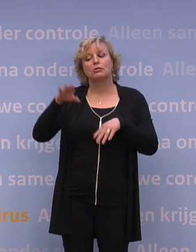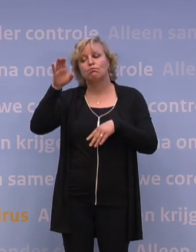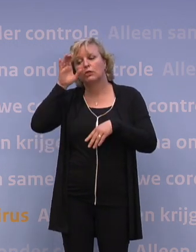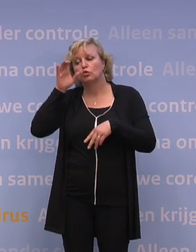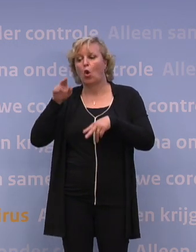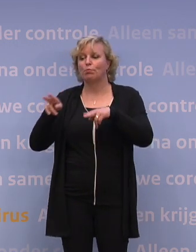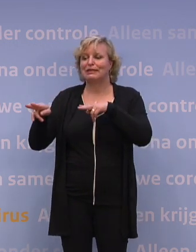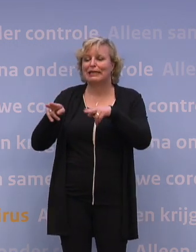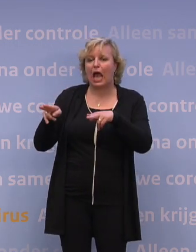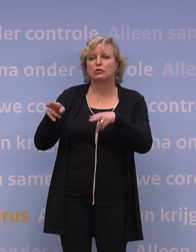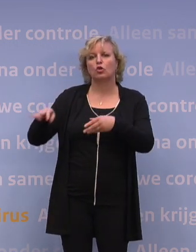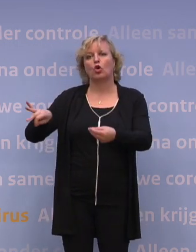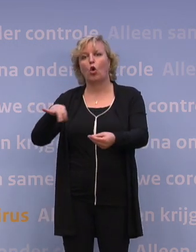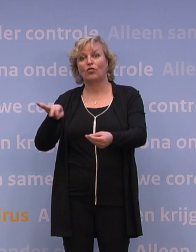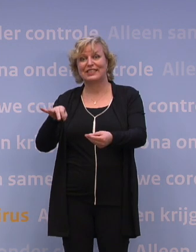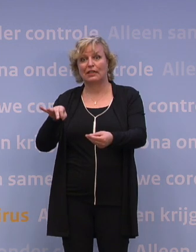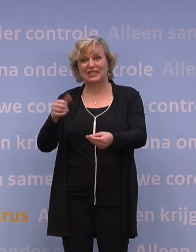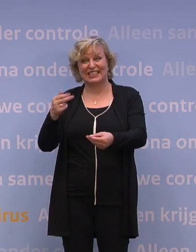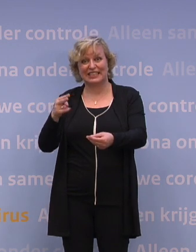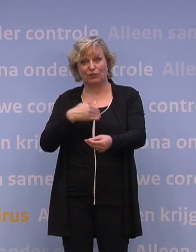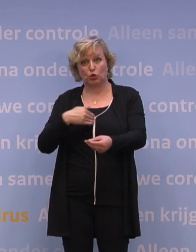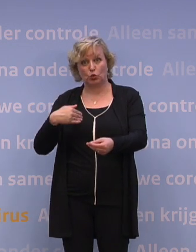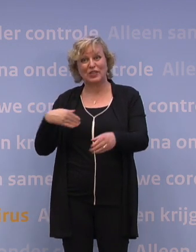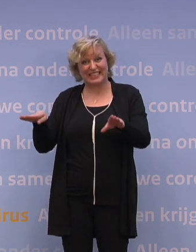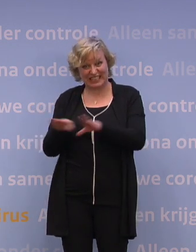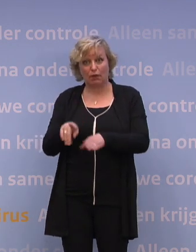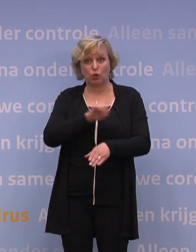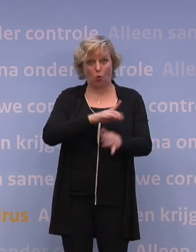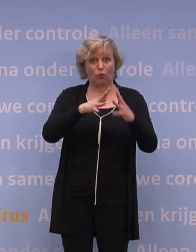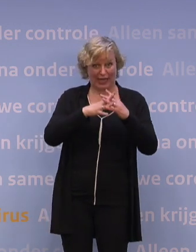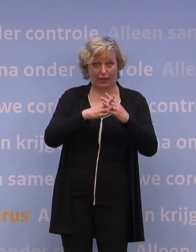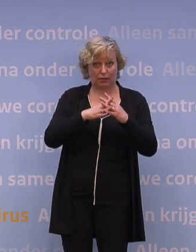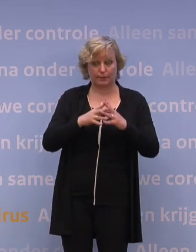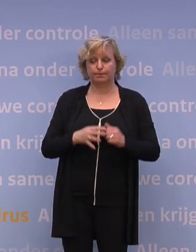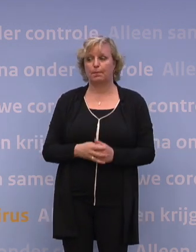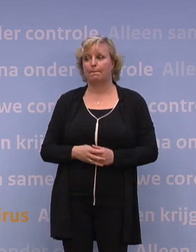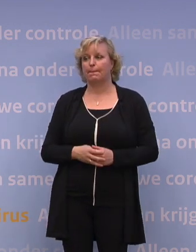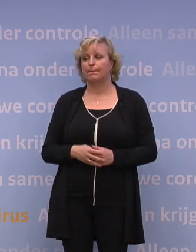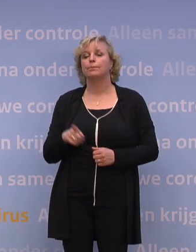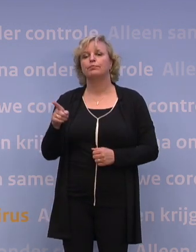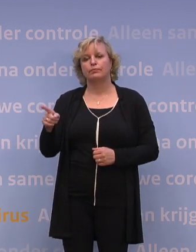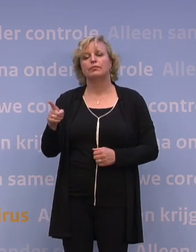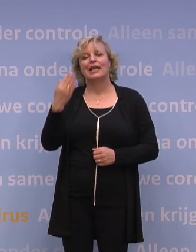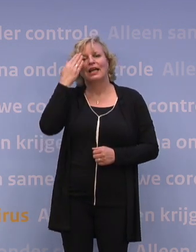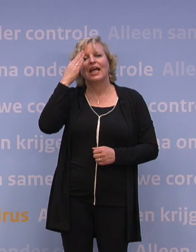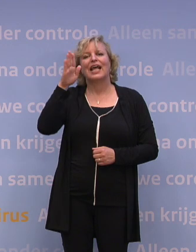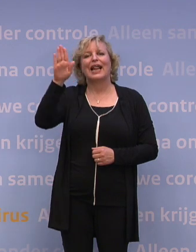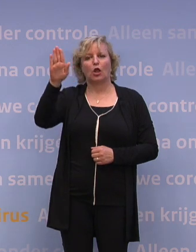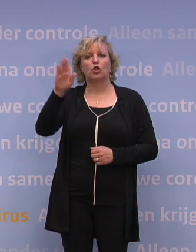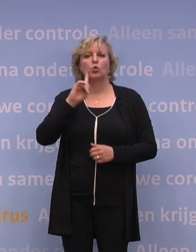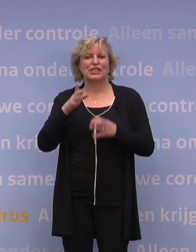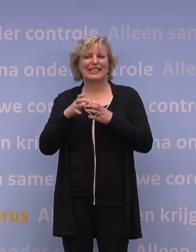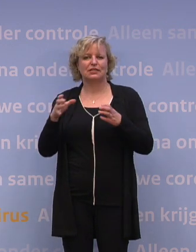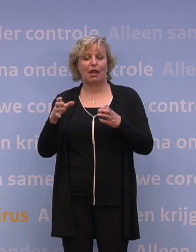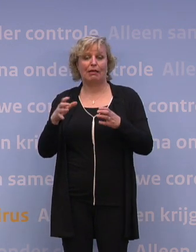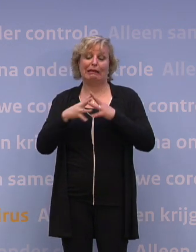gelden die met ingang van 26 juni ook voor de kerken? Ja, daar is het zo dat religieuze instellingen, dus kerken en andere